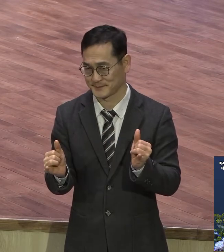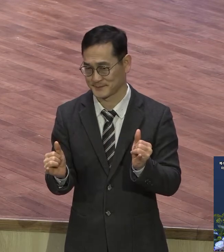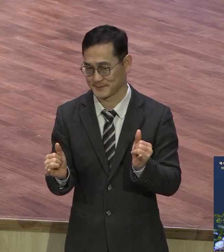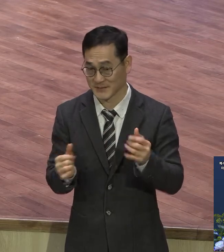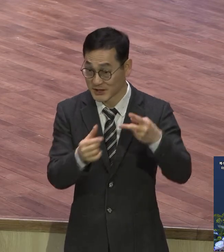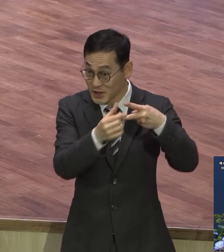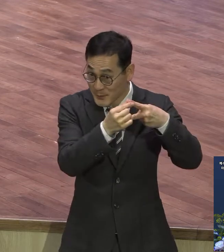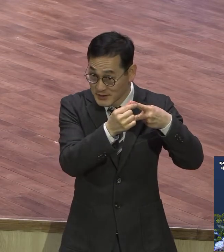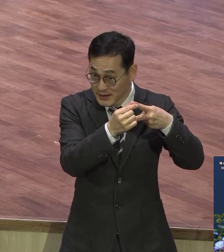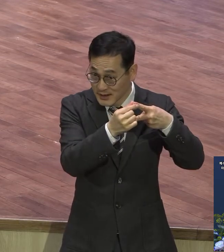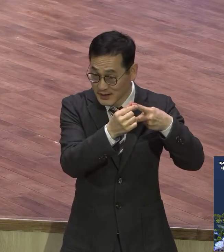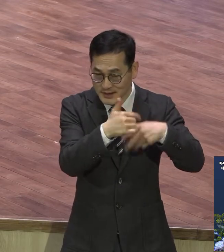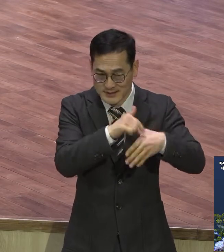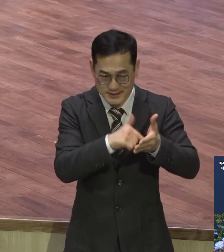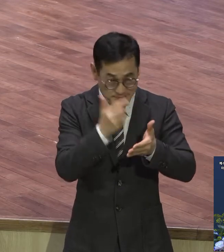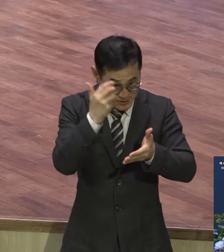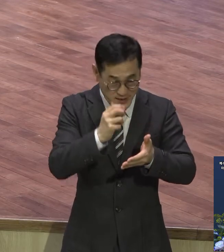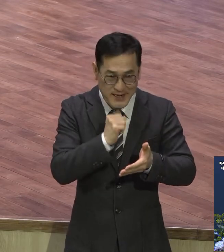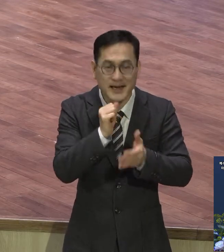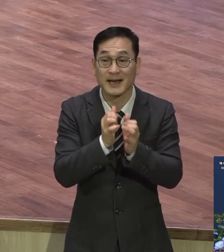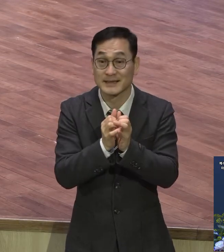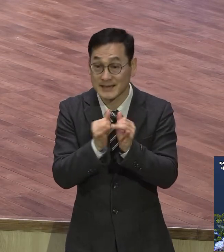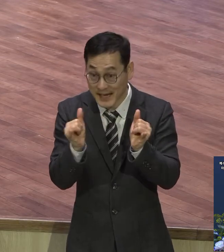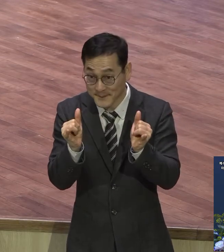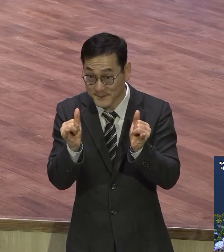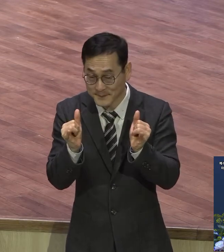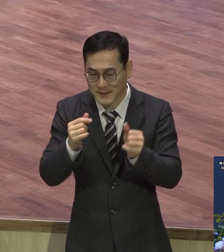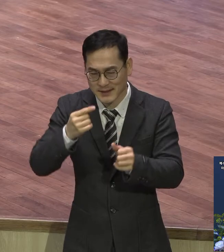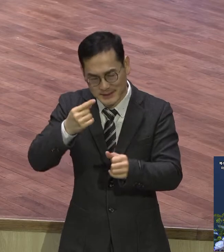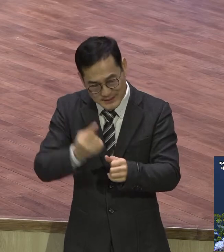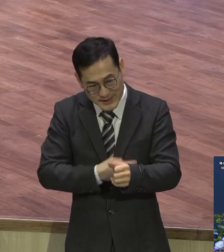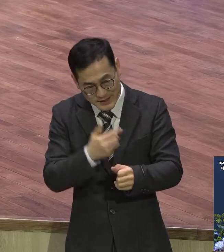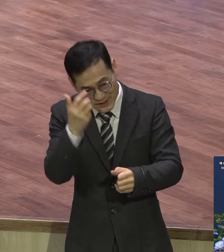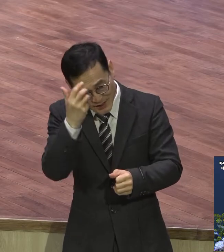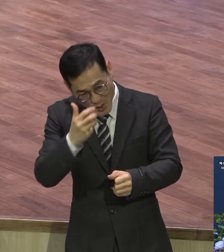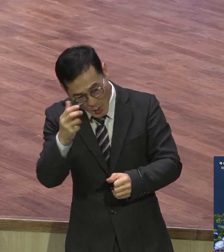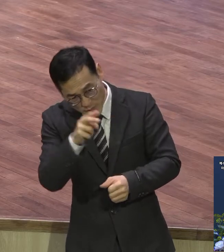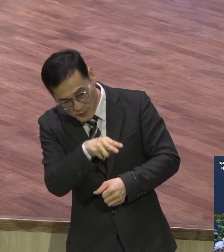가난한 자는 저절로 영혼을 바라보면서 애통하게 되어 있다.